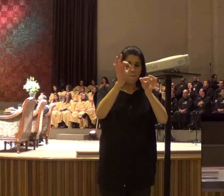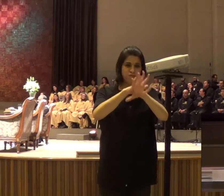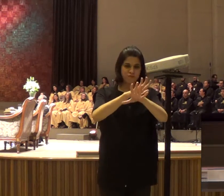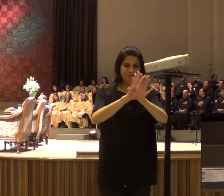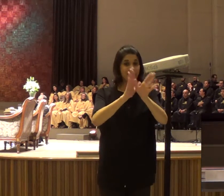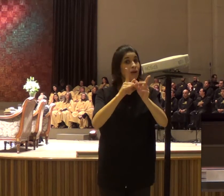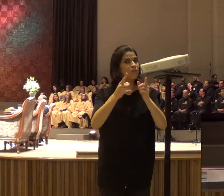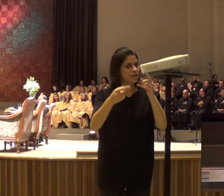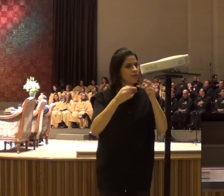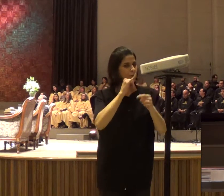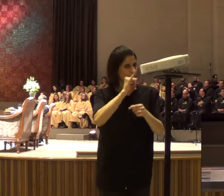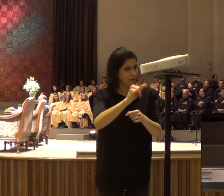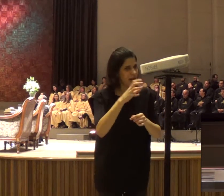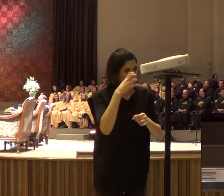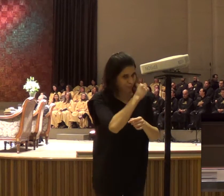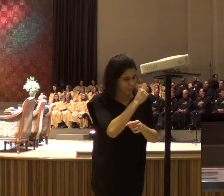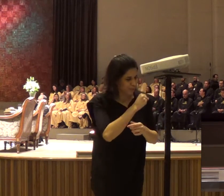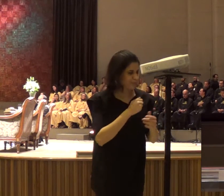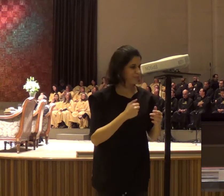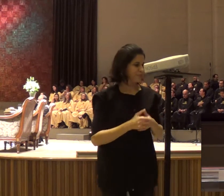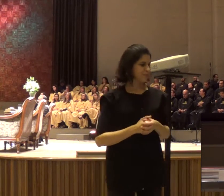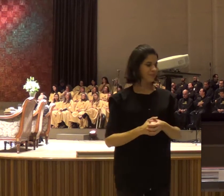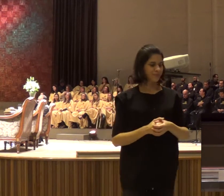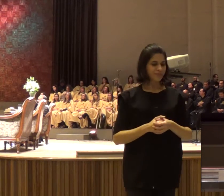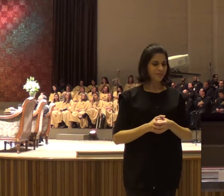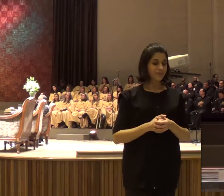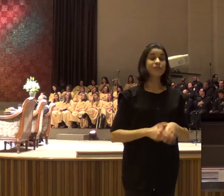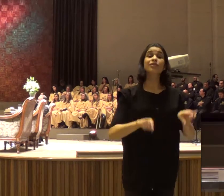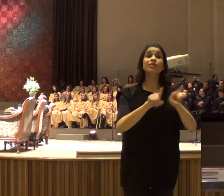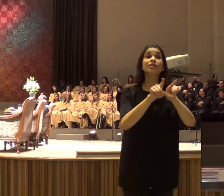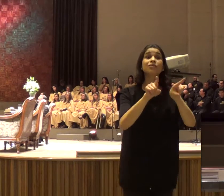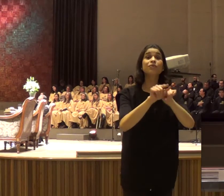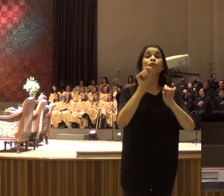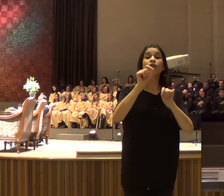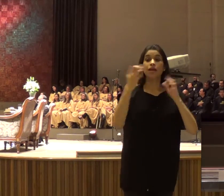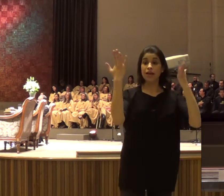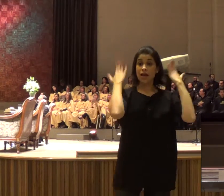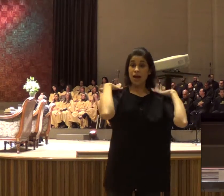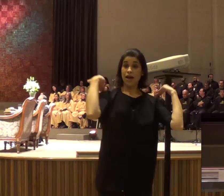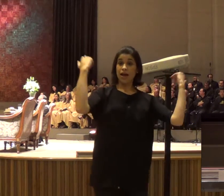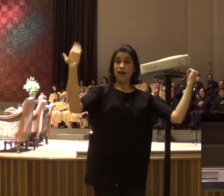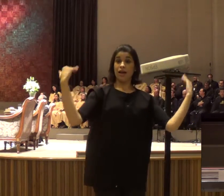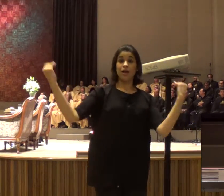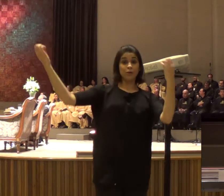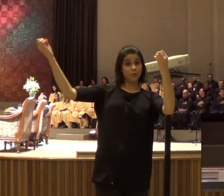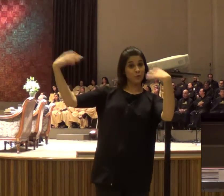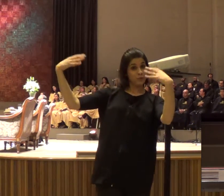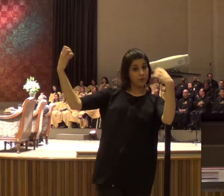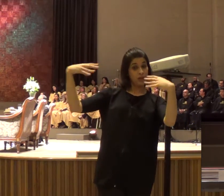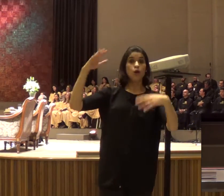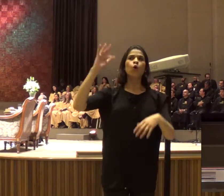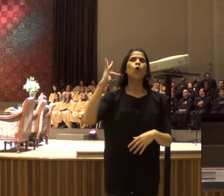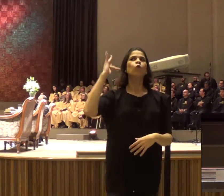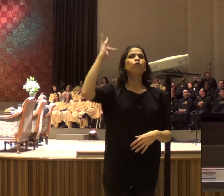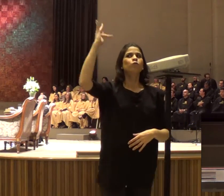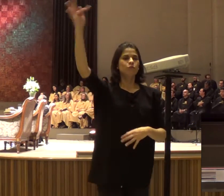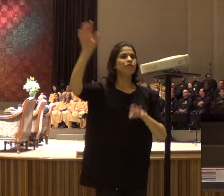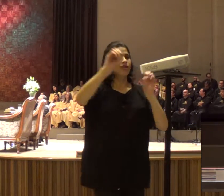citar, a administração dos anjos, esse eu vou deixar para um dia especial, para falar,